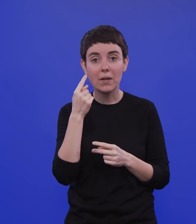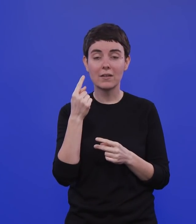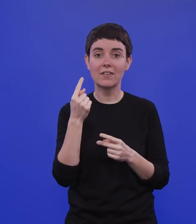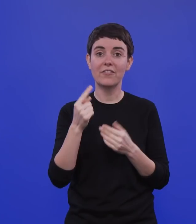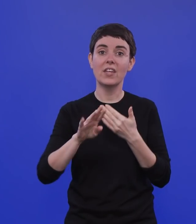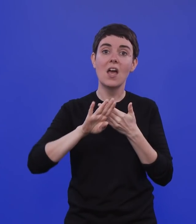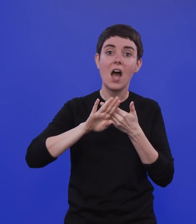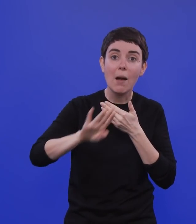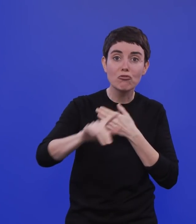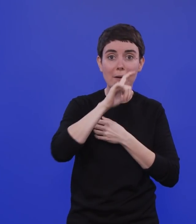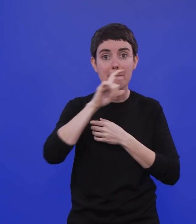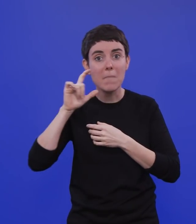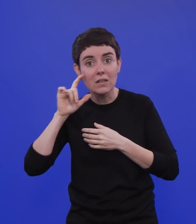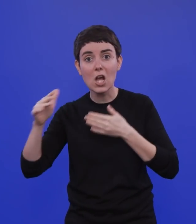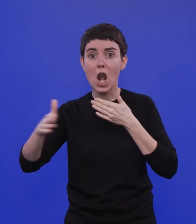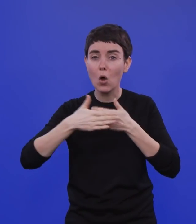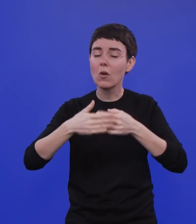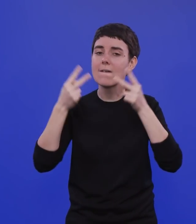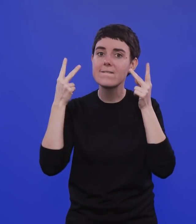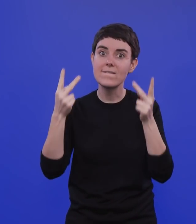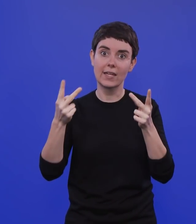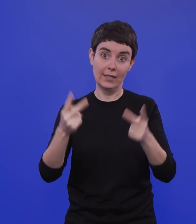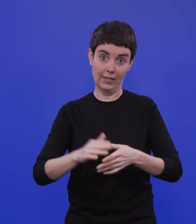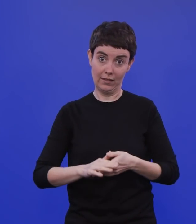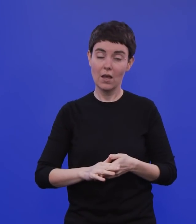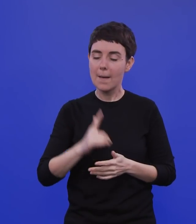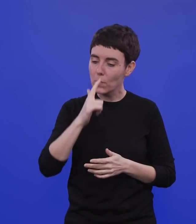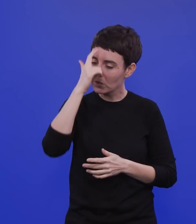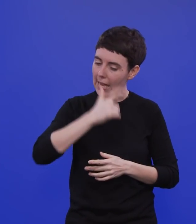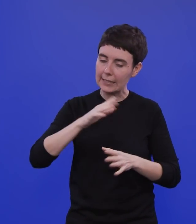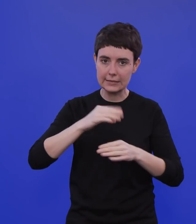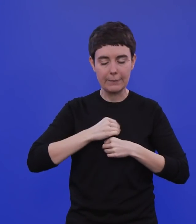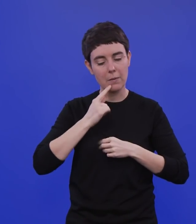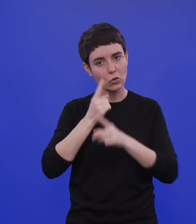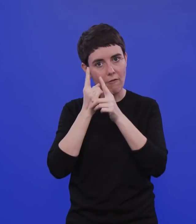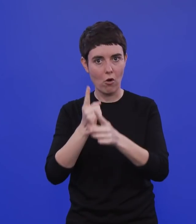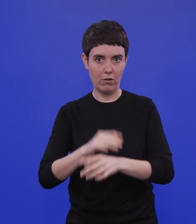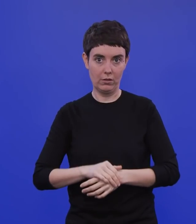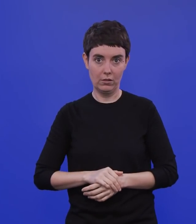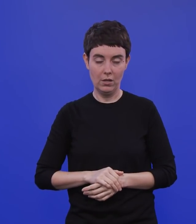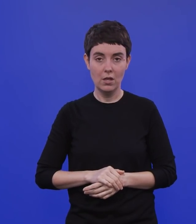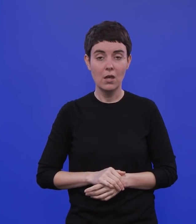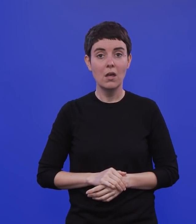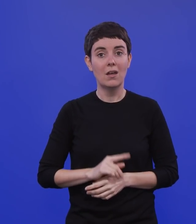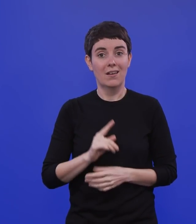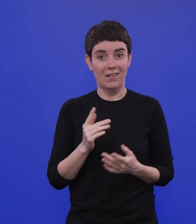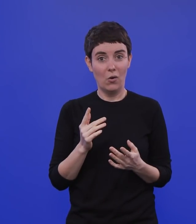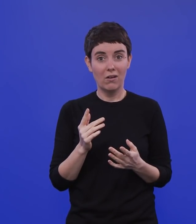-pharmazeutischen Interventionsmaßnahmen ernst zu nehmen. Sich klarzumachen, dass das Ganze im Moment von außen